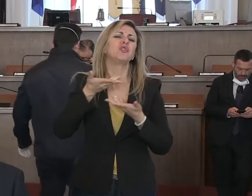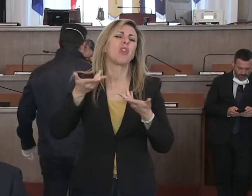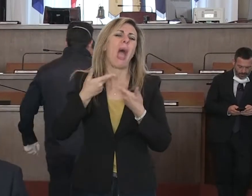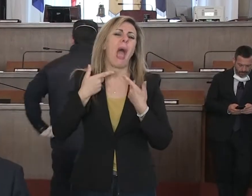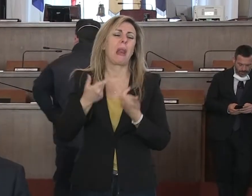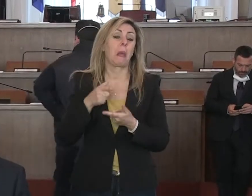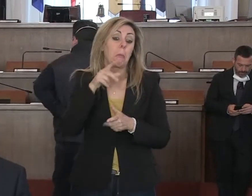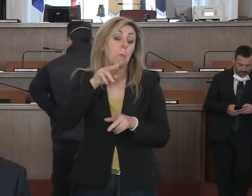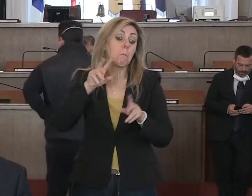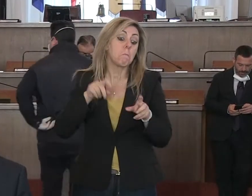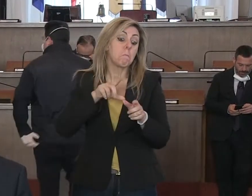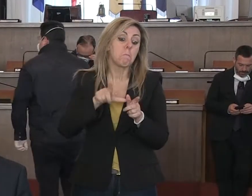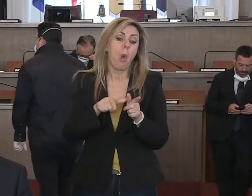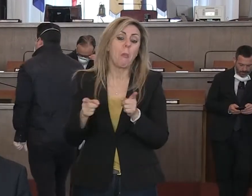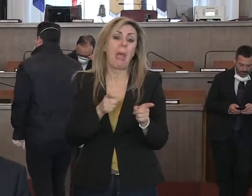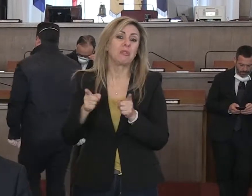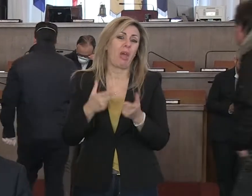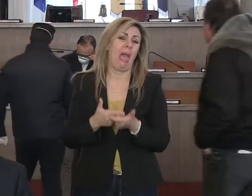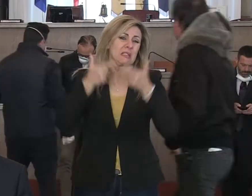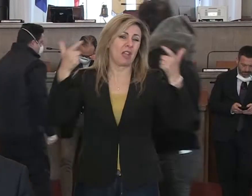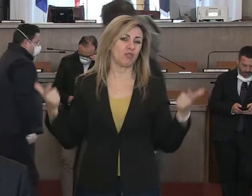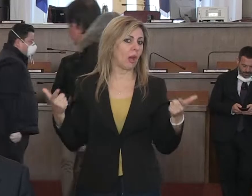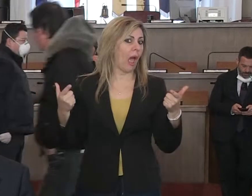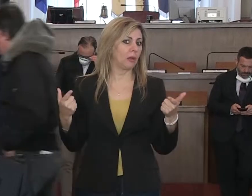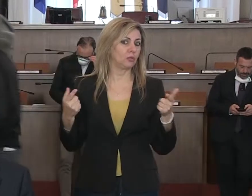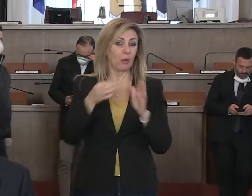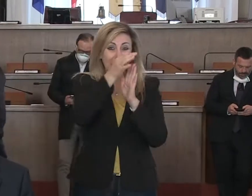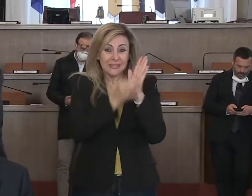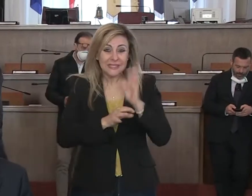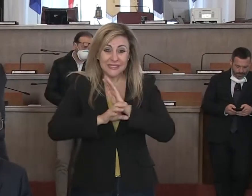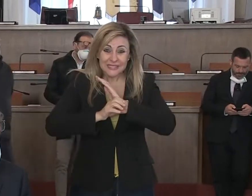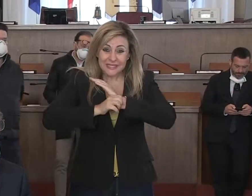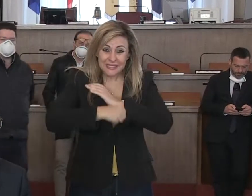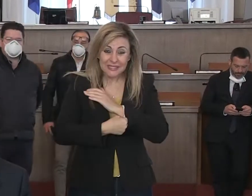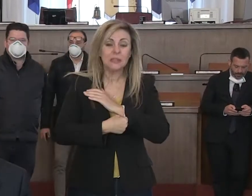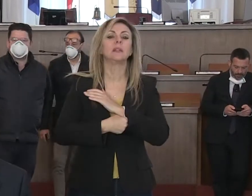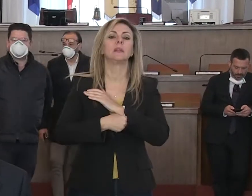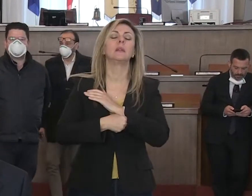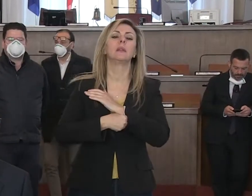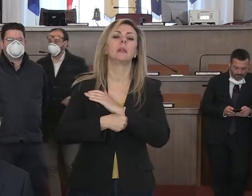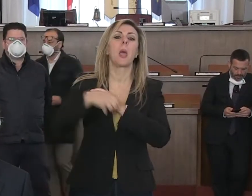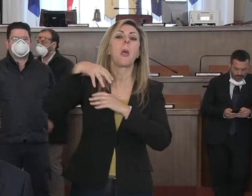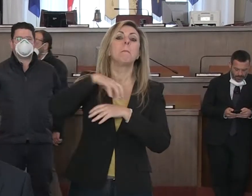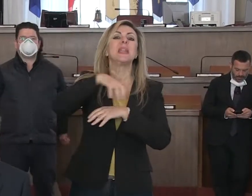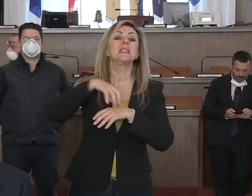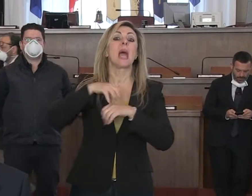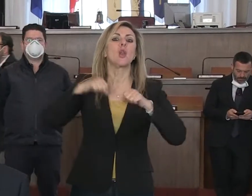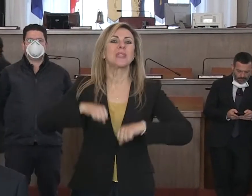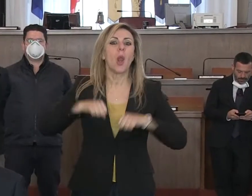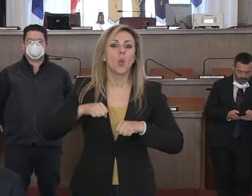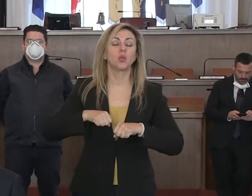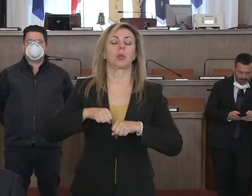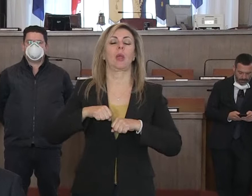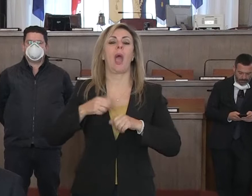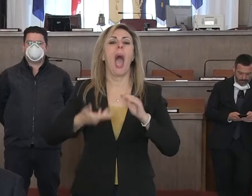esagerazione le misure che l'Istituto Superiore di Sanità, il Ministero della Salute, tutte le